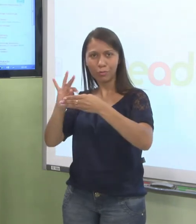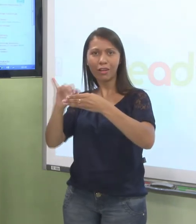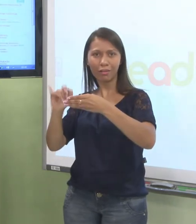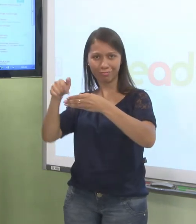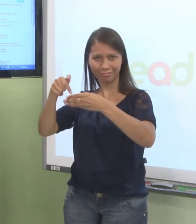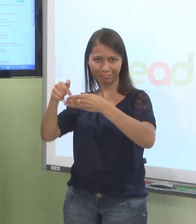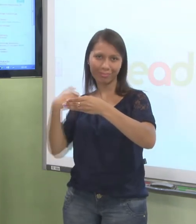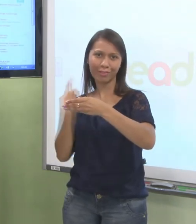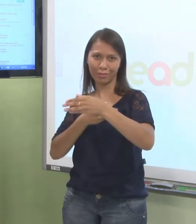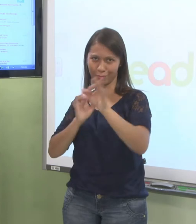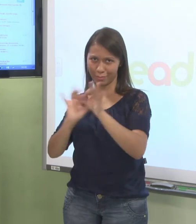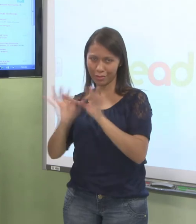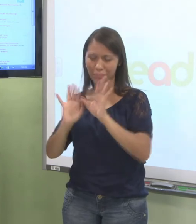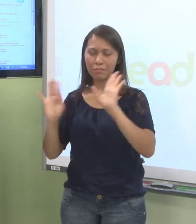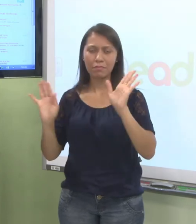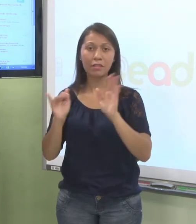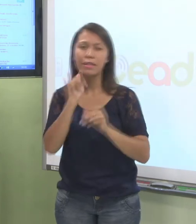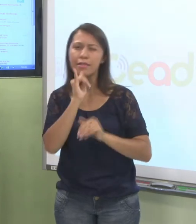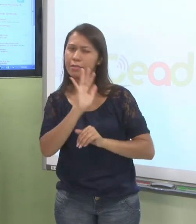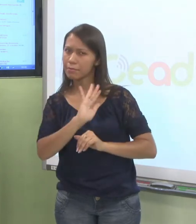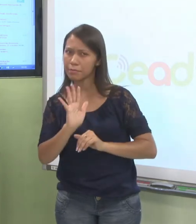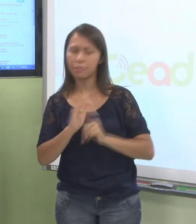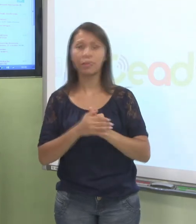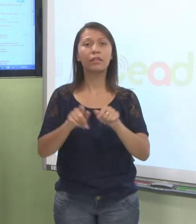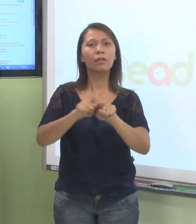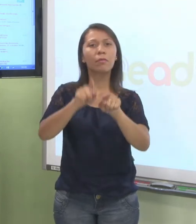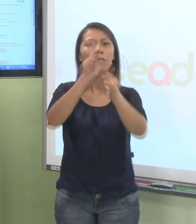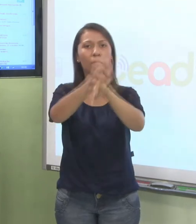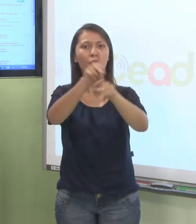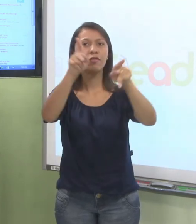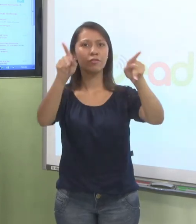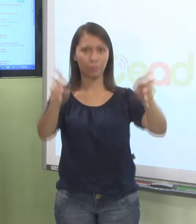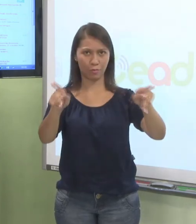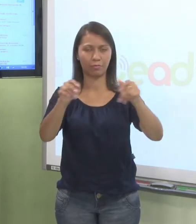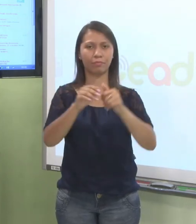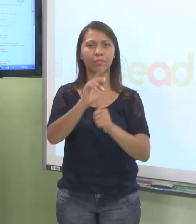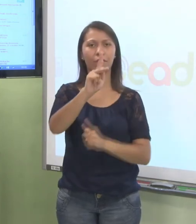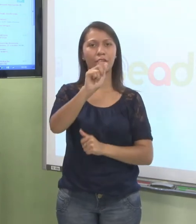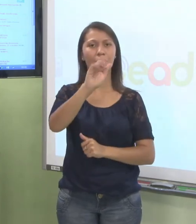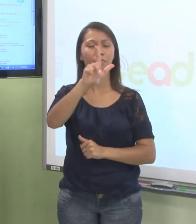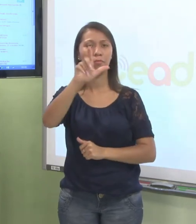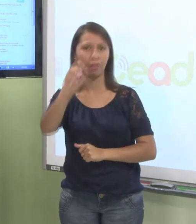14 segundos. O professor, que o Pablo Miranda, que fez o acesso a uma hora. E um tutor.